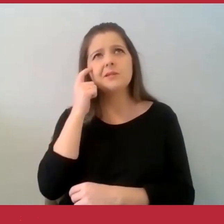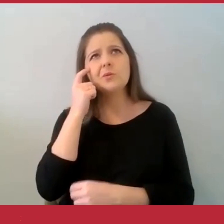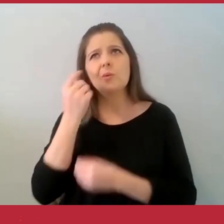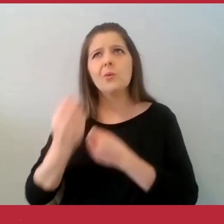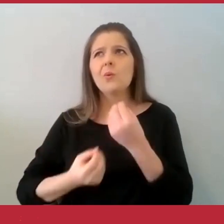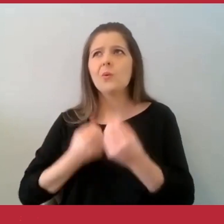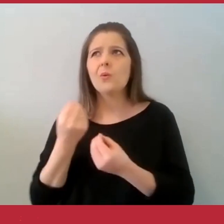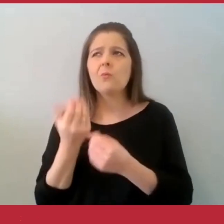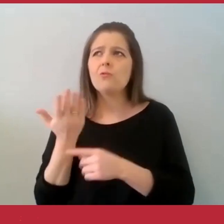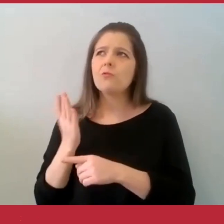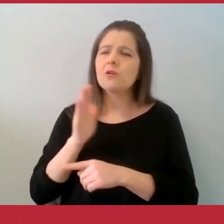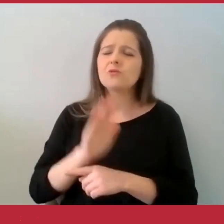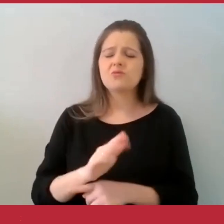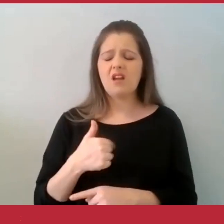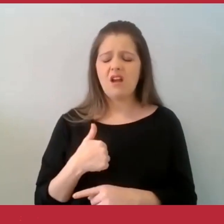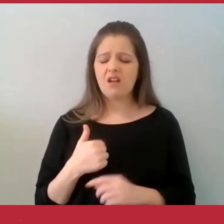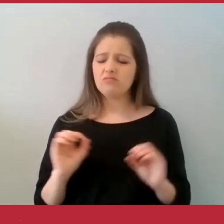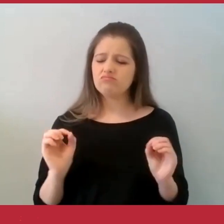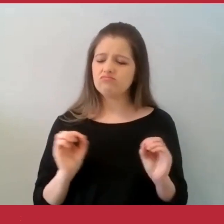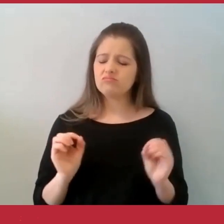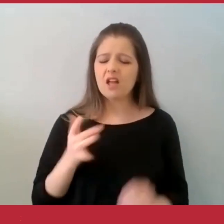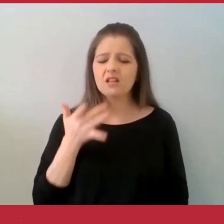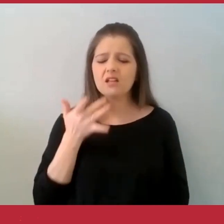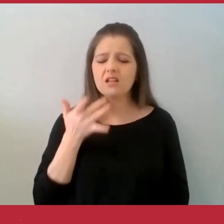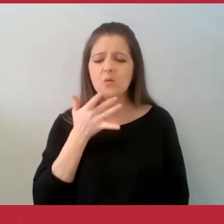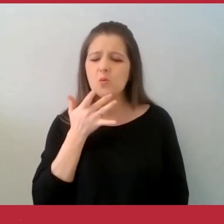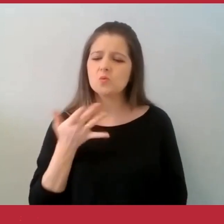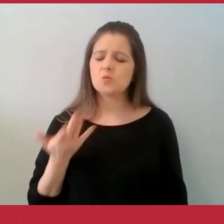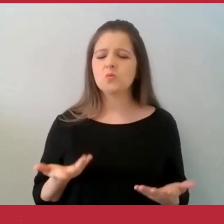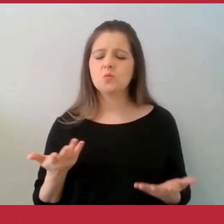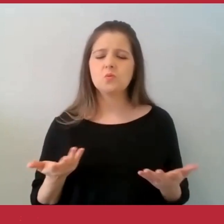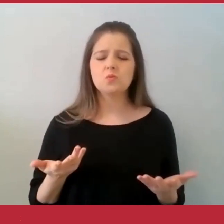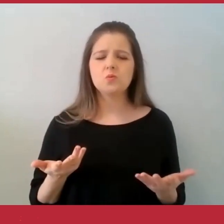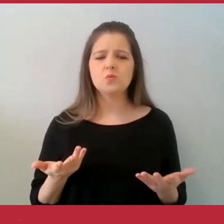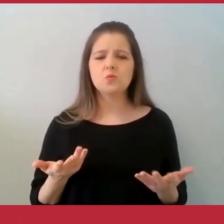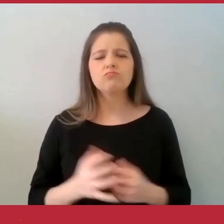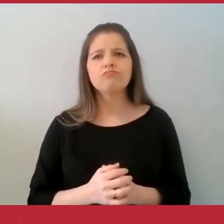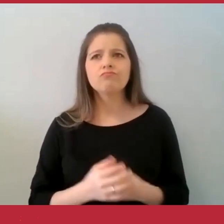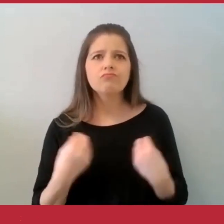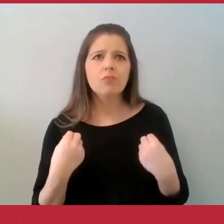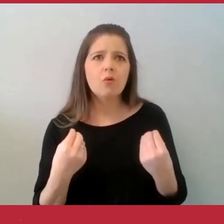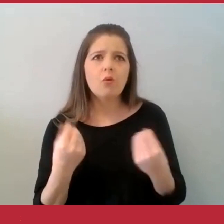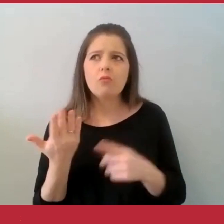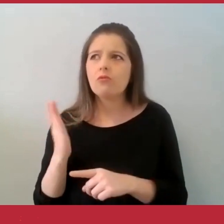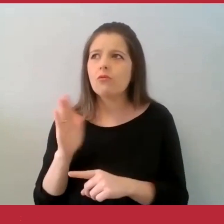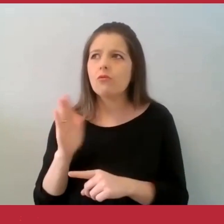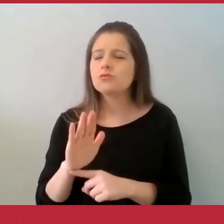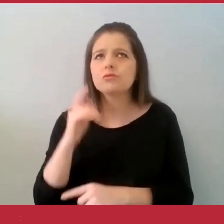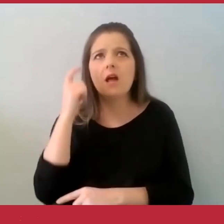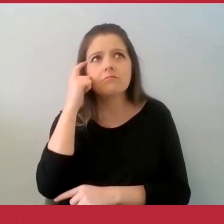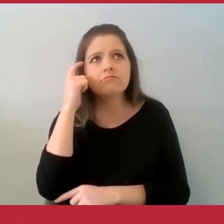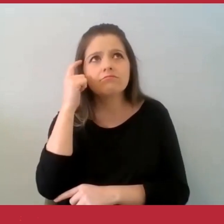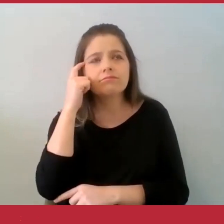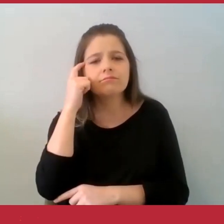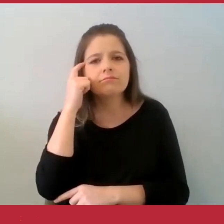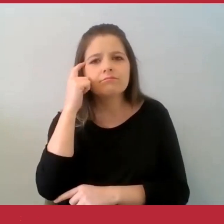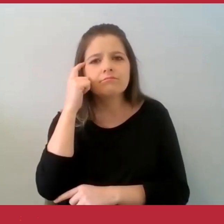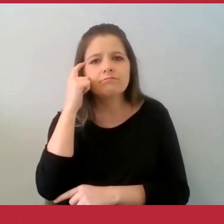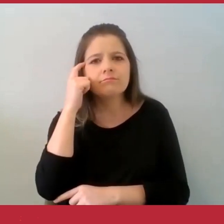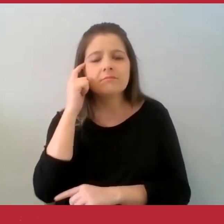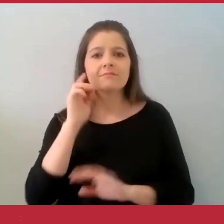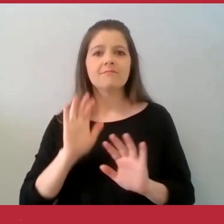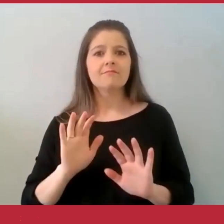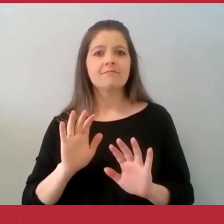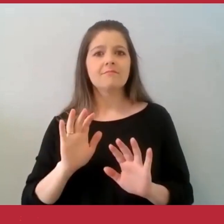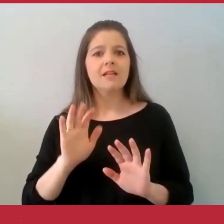gostoso para colocar dentro da cesta. O que ele poderia fazer? Foi, então, que ele viu